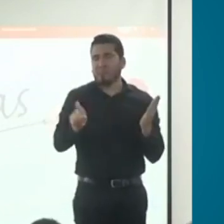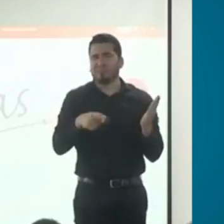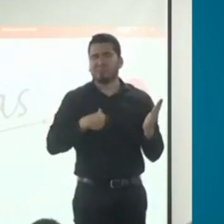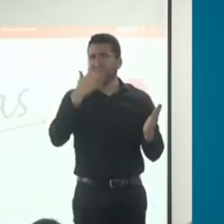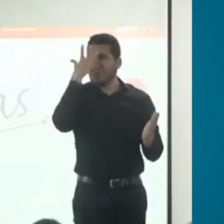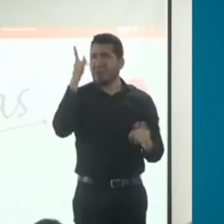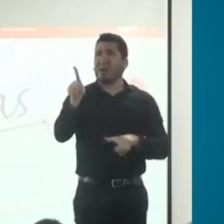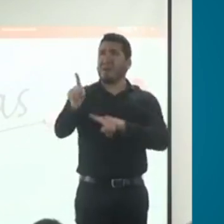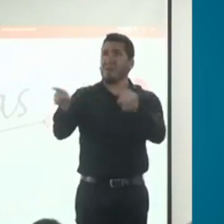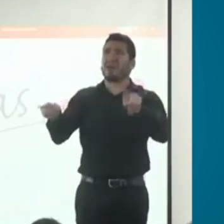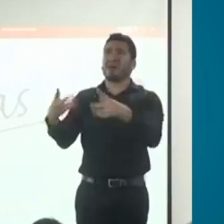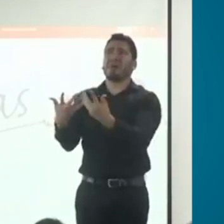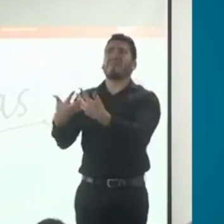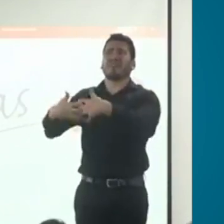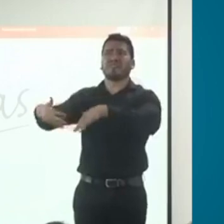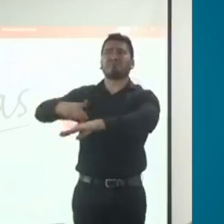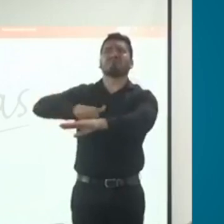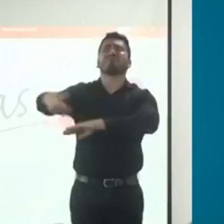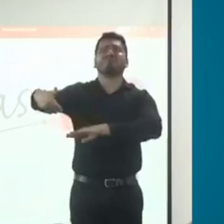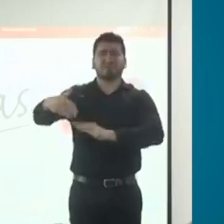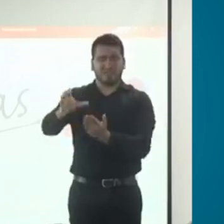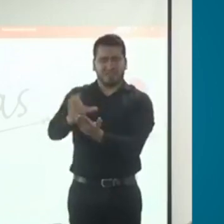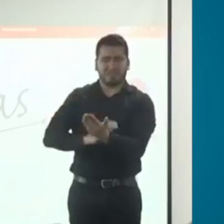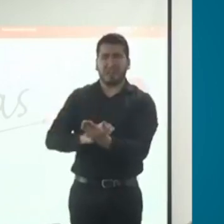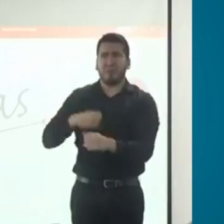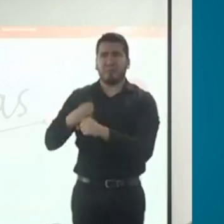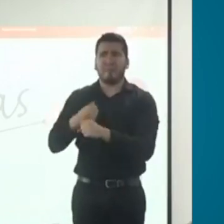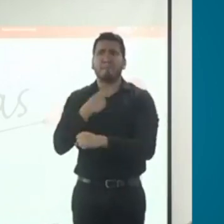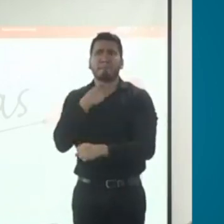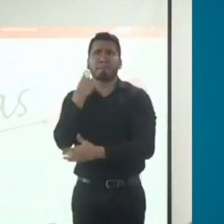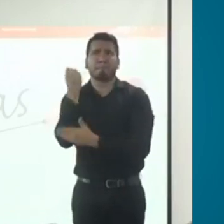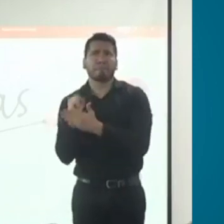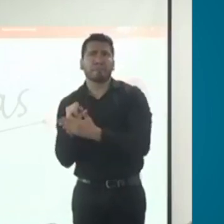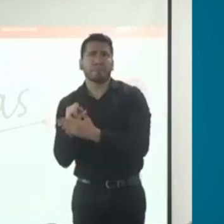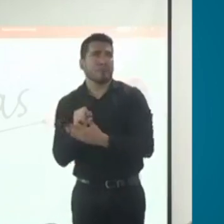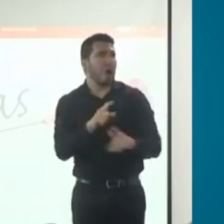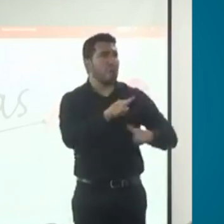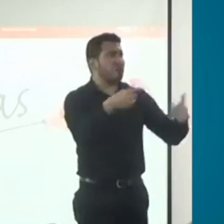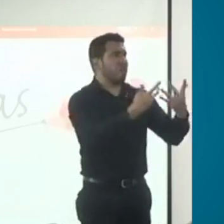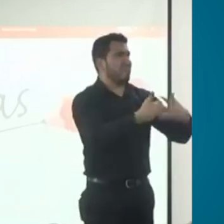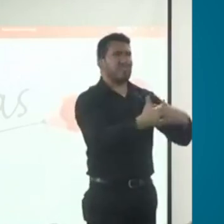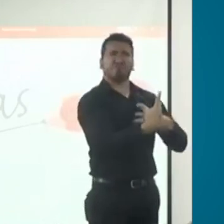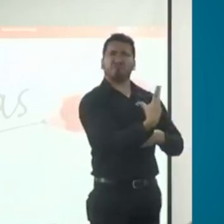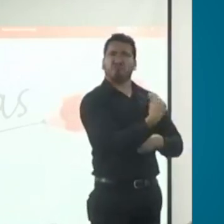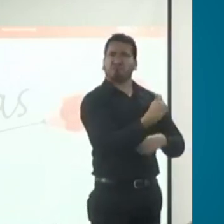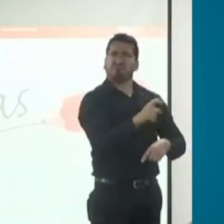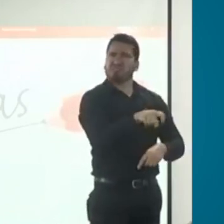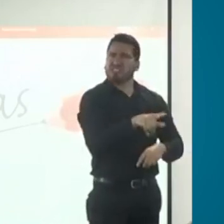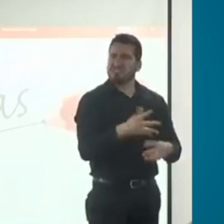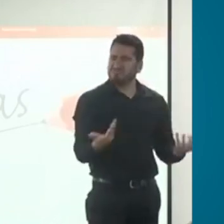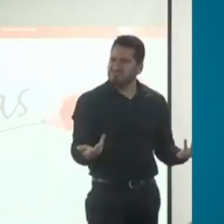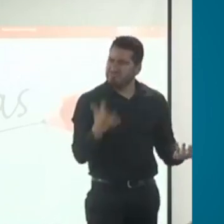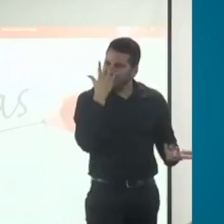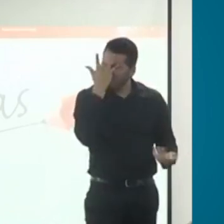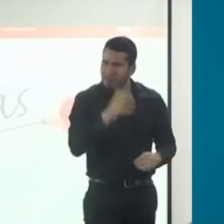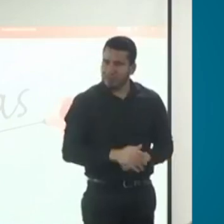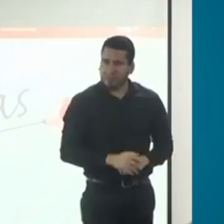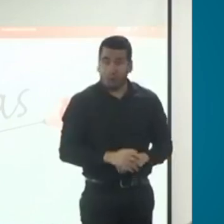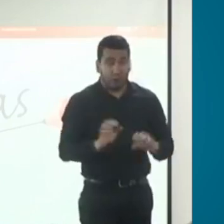de la capacidad laboral y otras no? ¿Se puede acceder a un bono mientras se expide el certificado de discapacidad? Para el